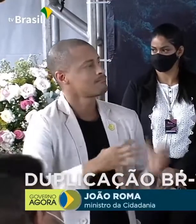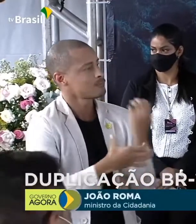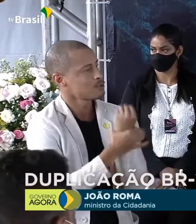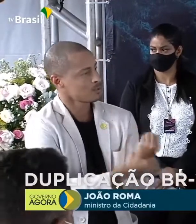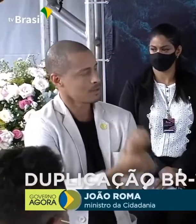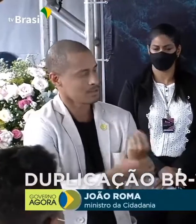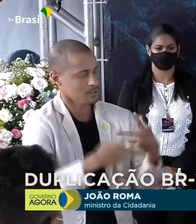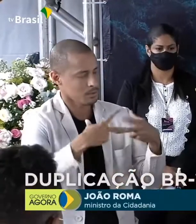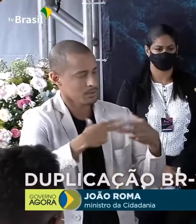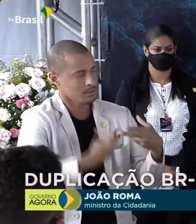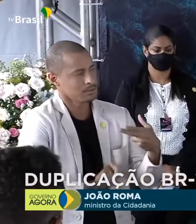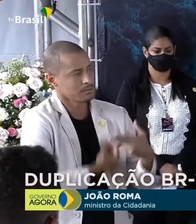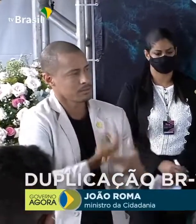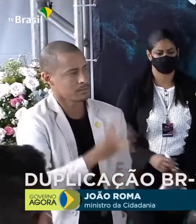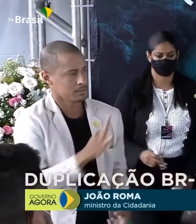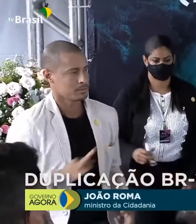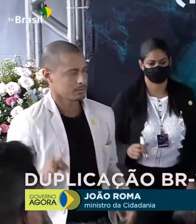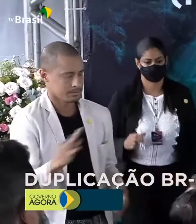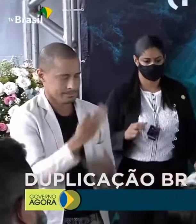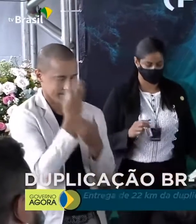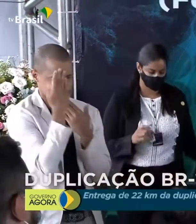população. Muito obrigado, amigo.